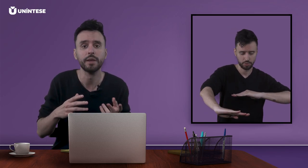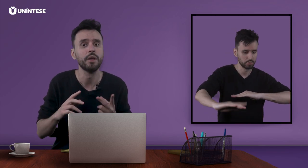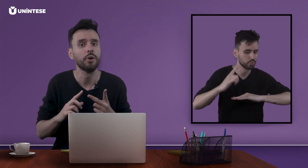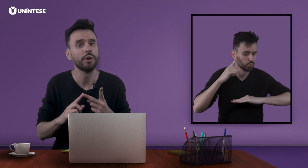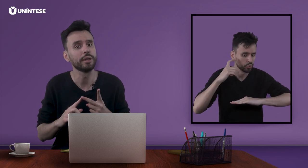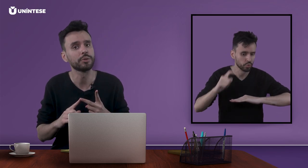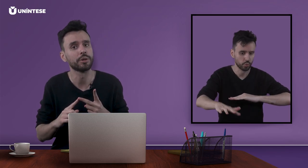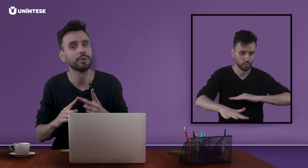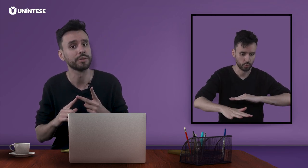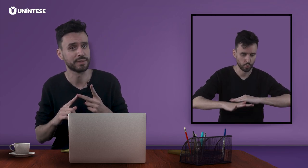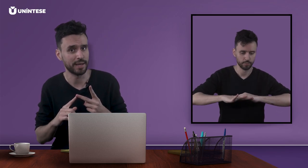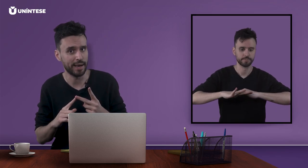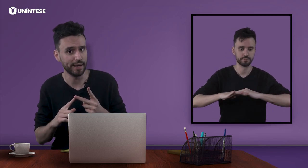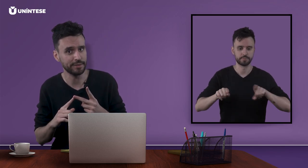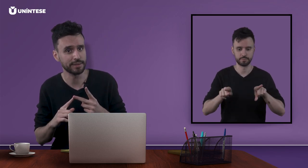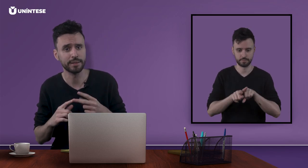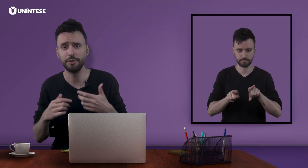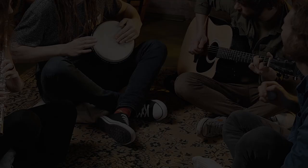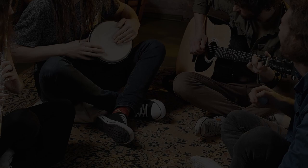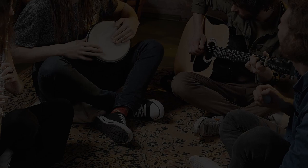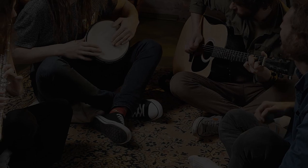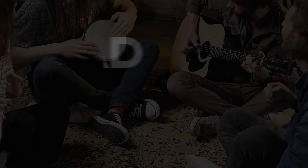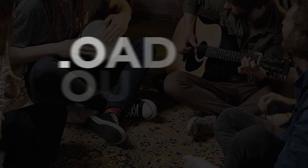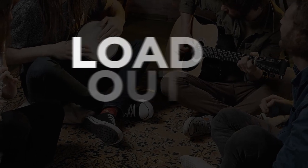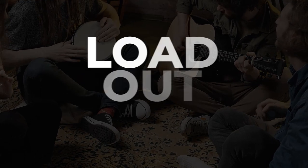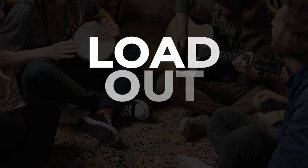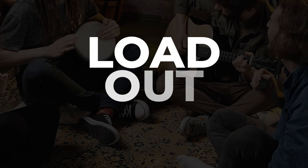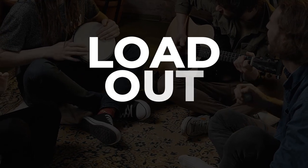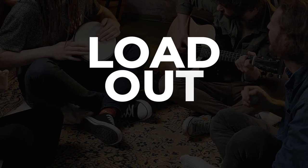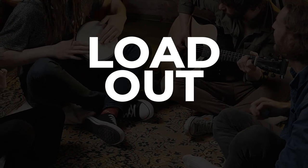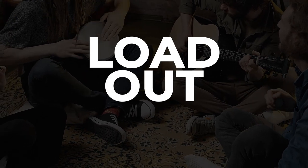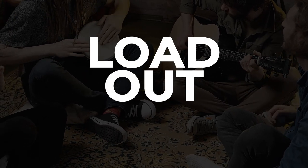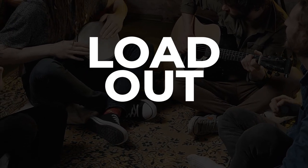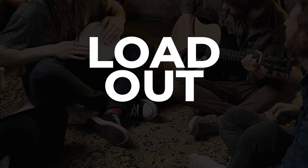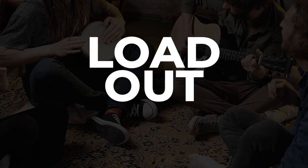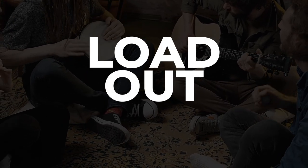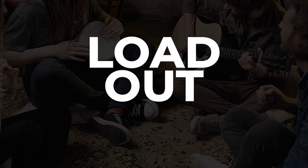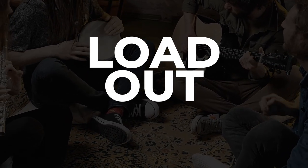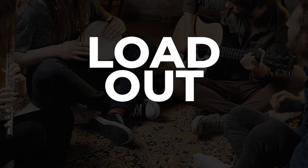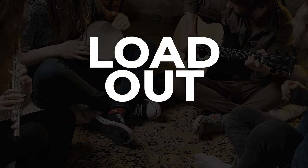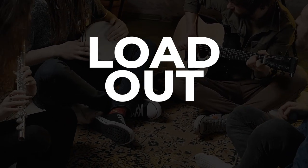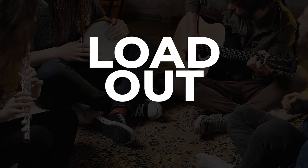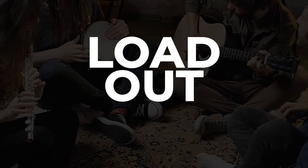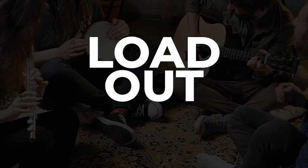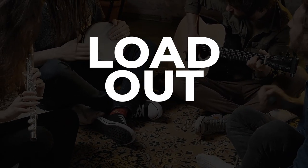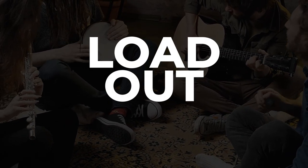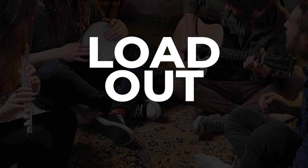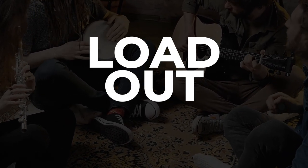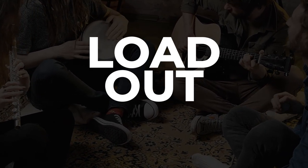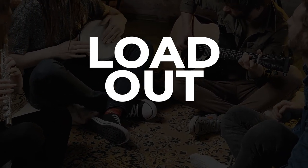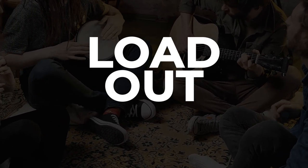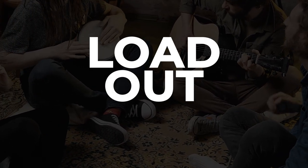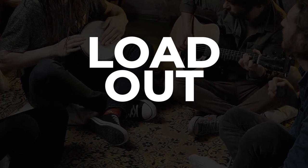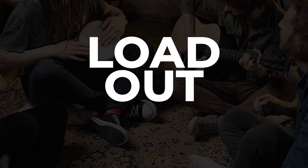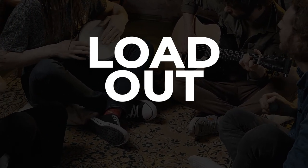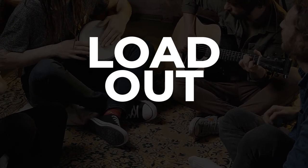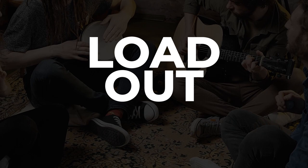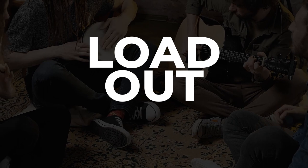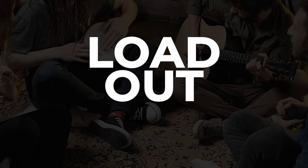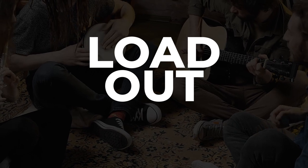O retorno sides, que ficam do lado, os mais à frente no palco, direcionados para o meio do palco.